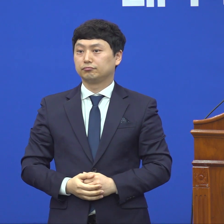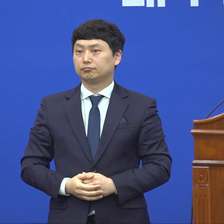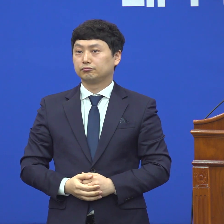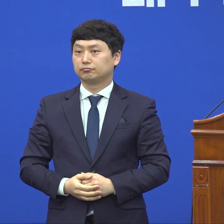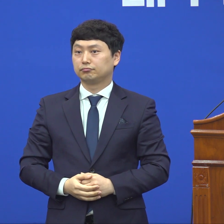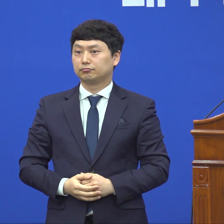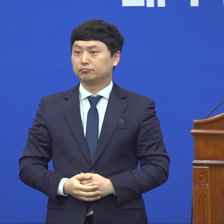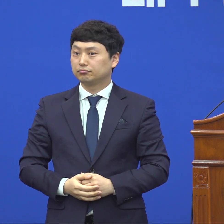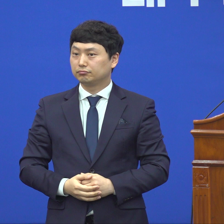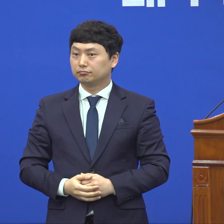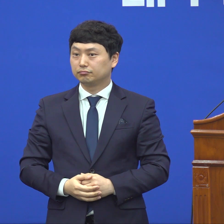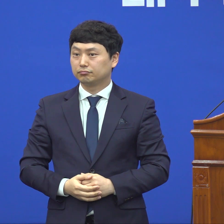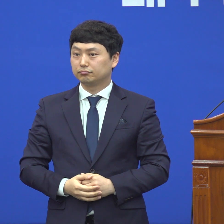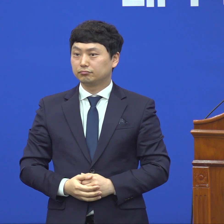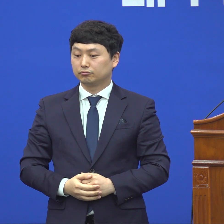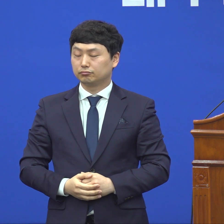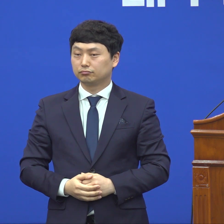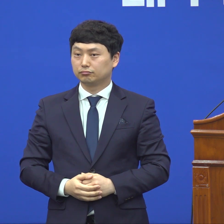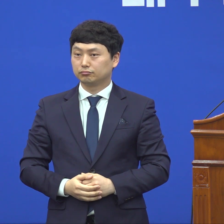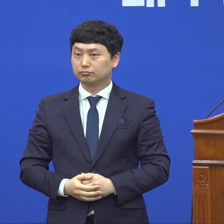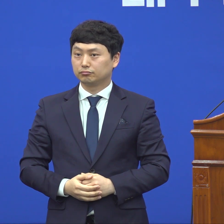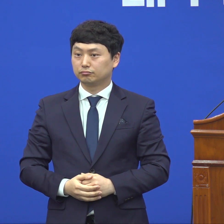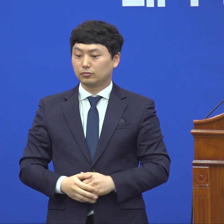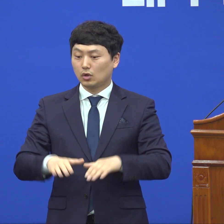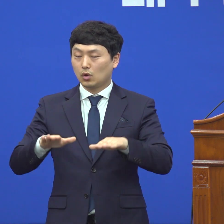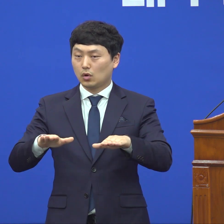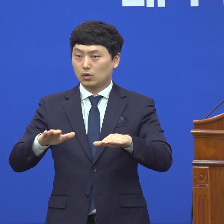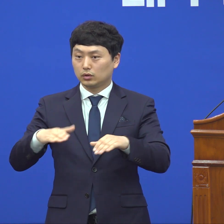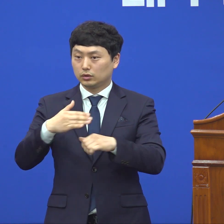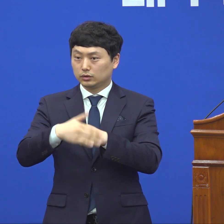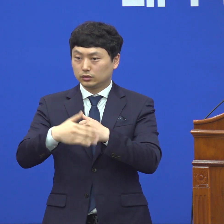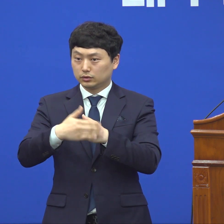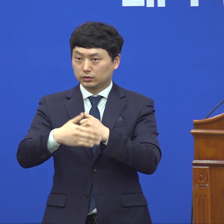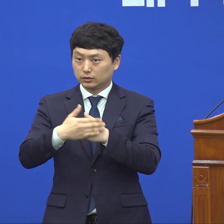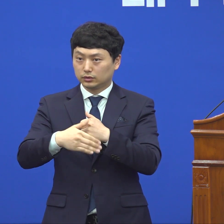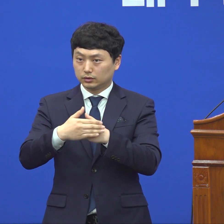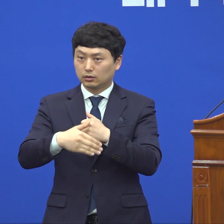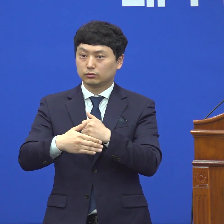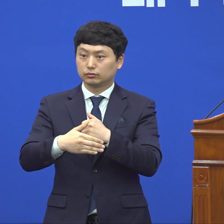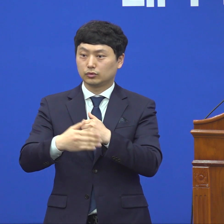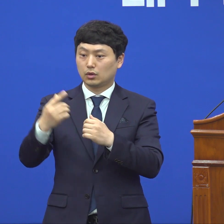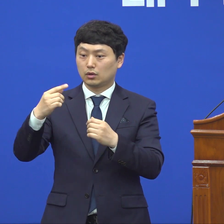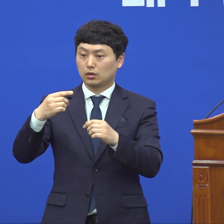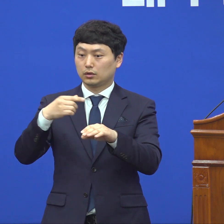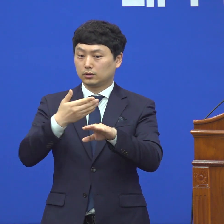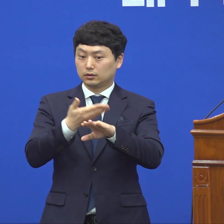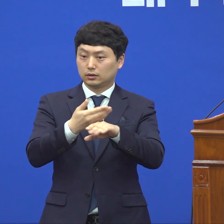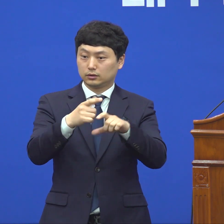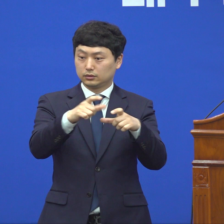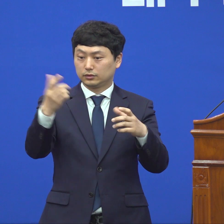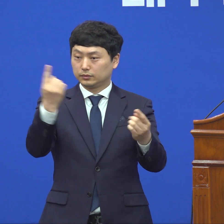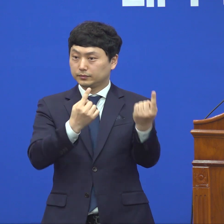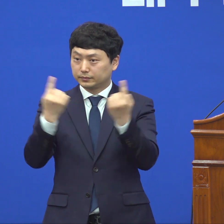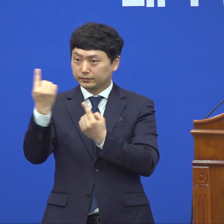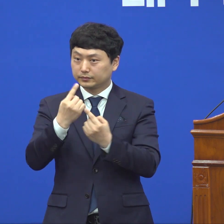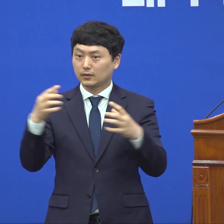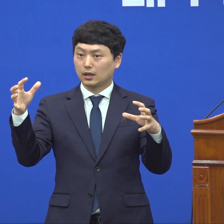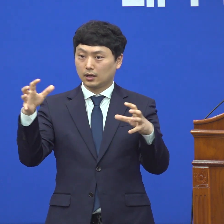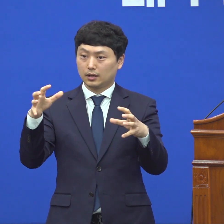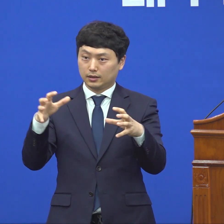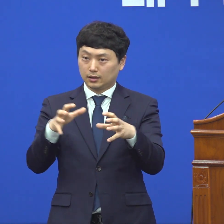원래 지역으로 가서 오늘은 대구지역 23대 플러스 매무에서 20대, 43대가